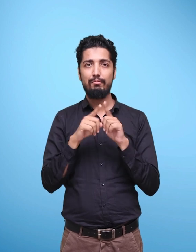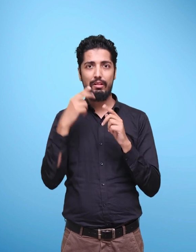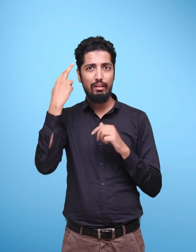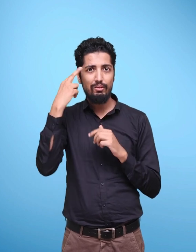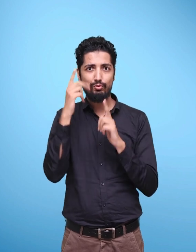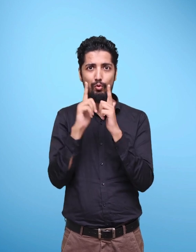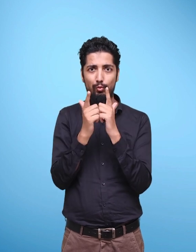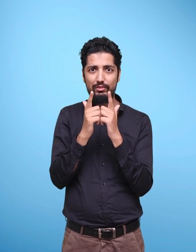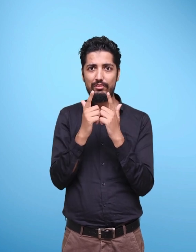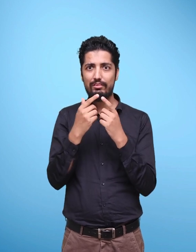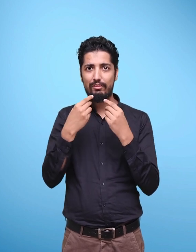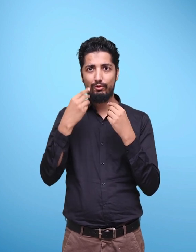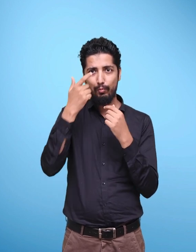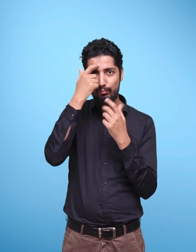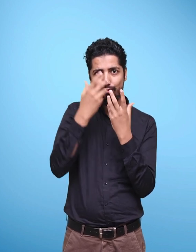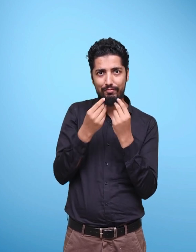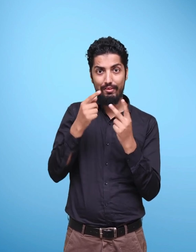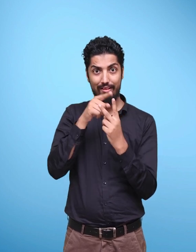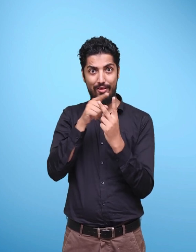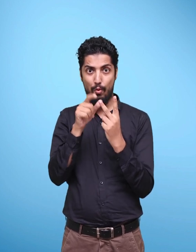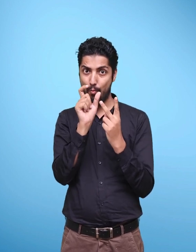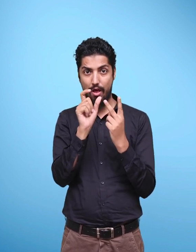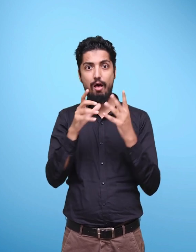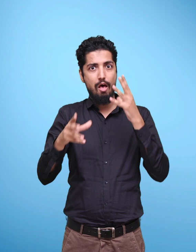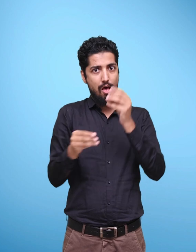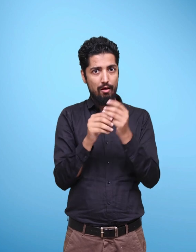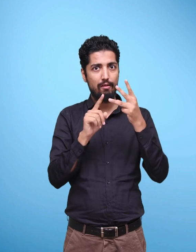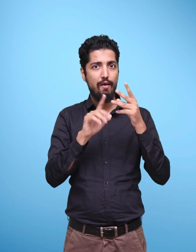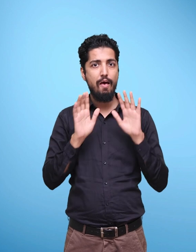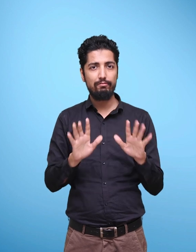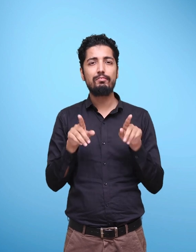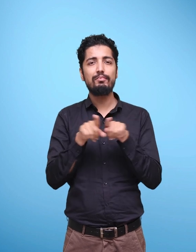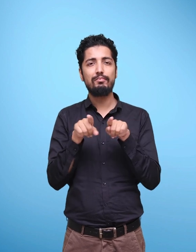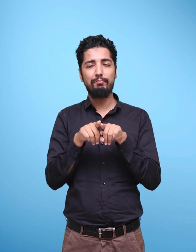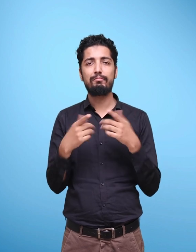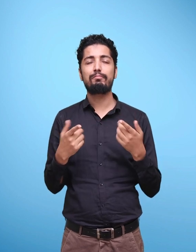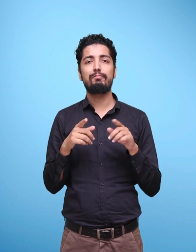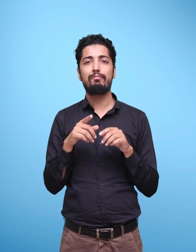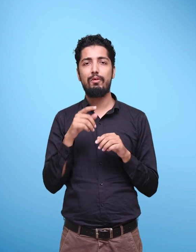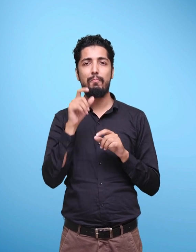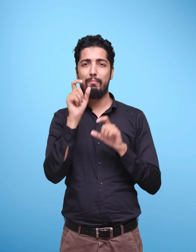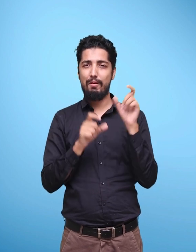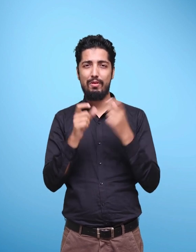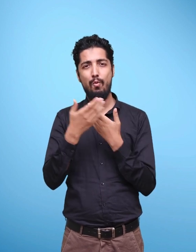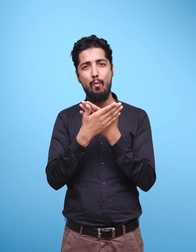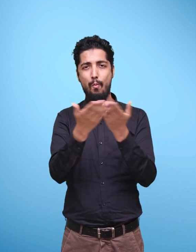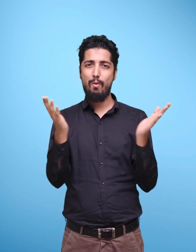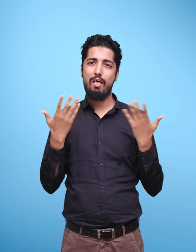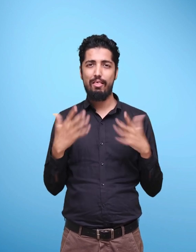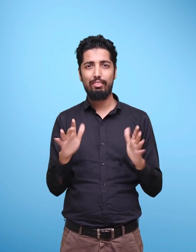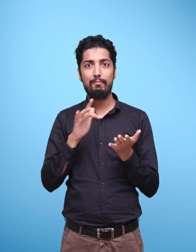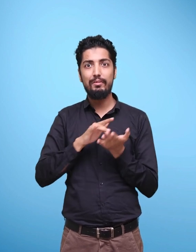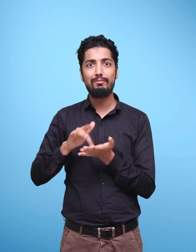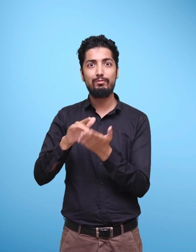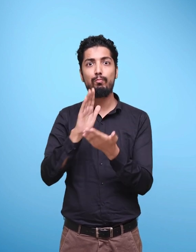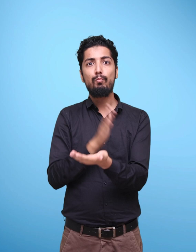and games, health and hygiene, cleanliness, environment, travel, culture, national